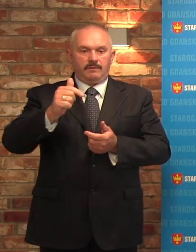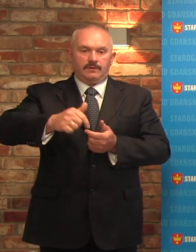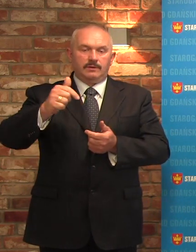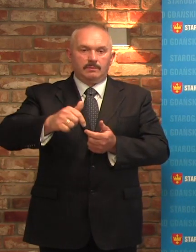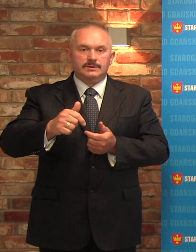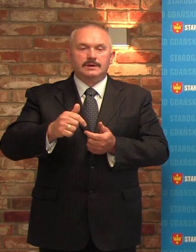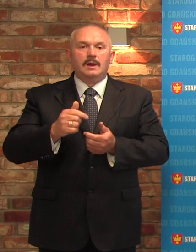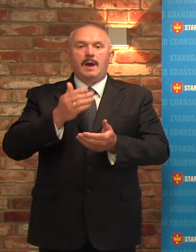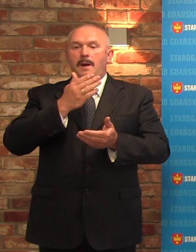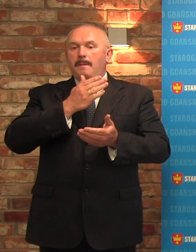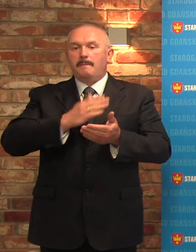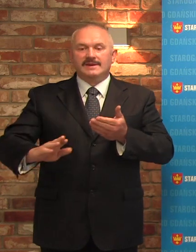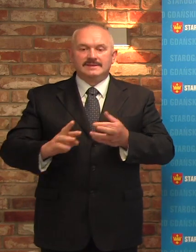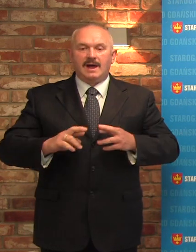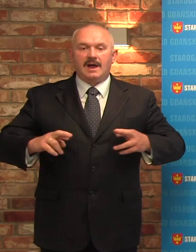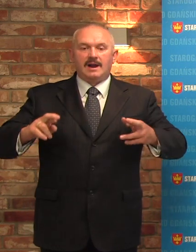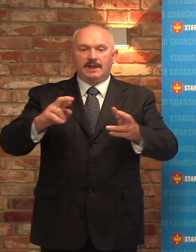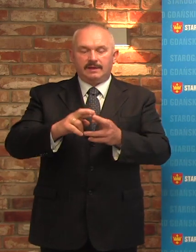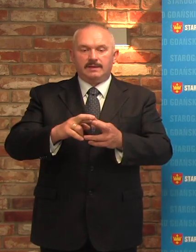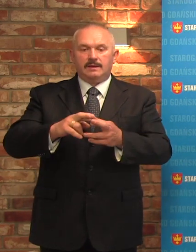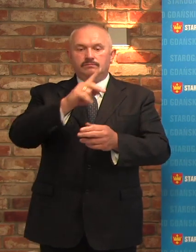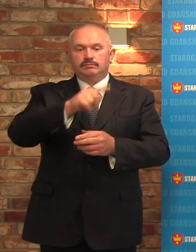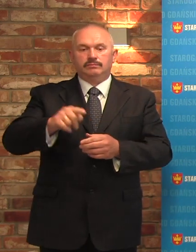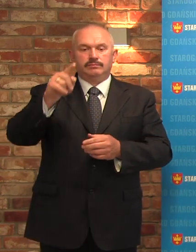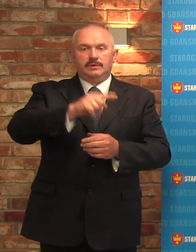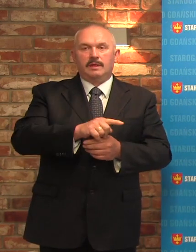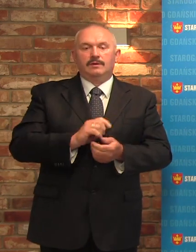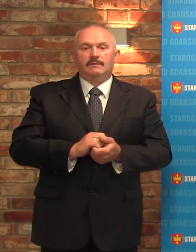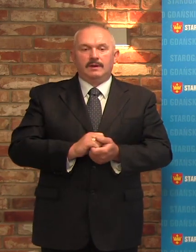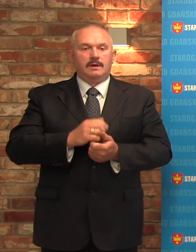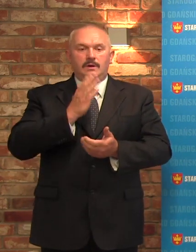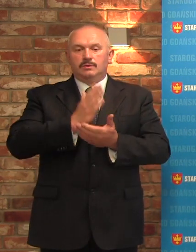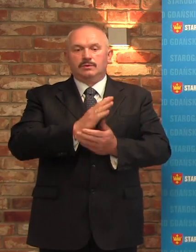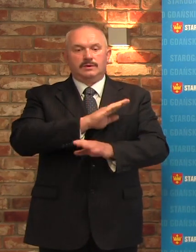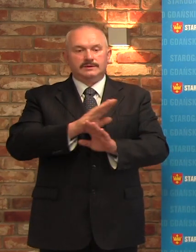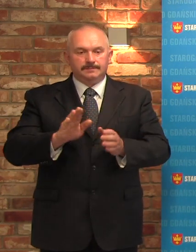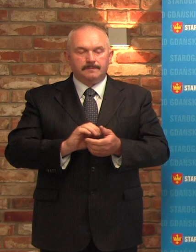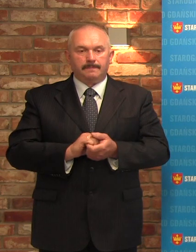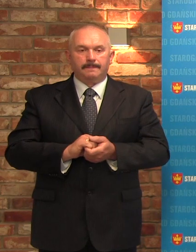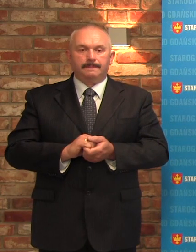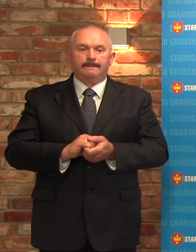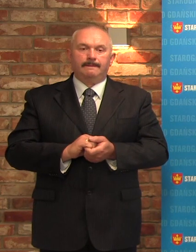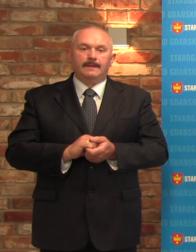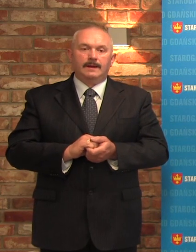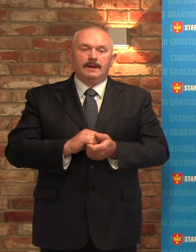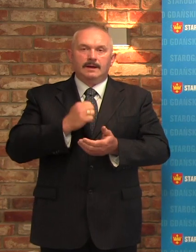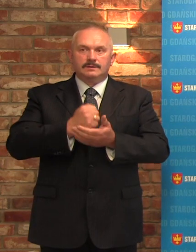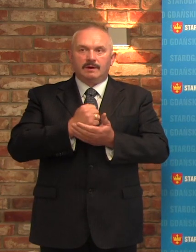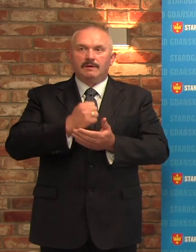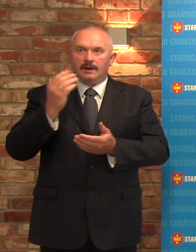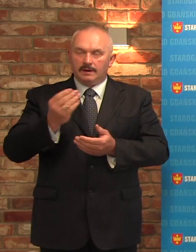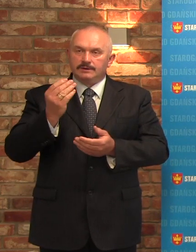pozbawienie jego mandatu radnego gminy miejskiej Starogarczyńskiej. Sprawę oczywiście wyjaśnią